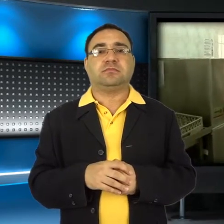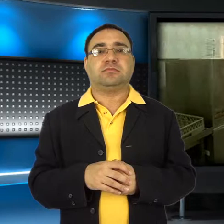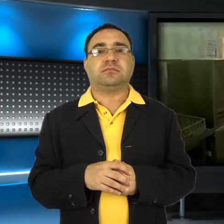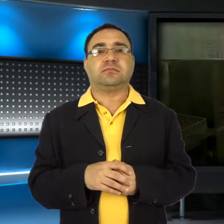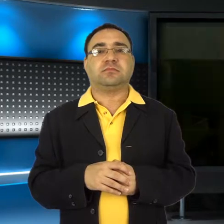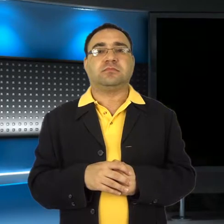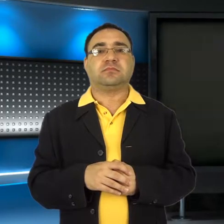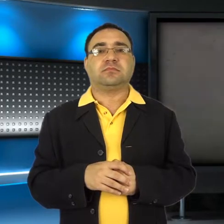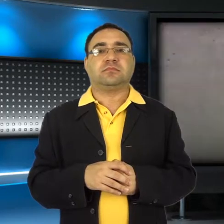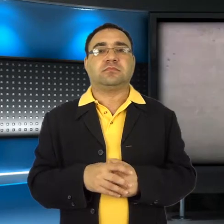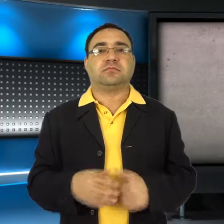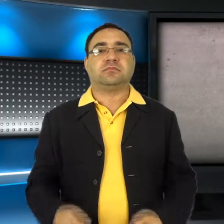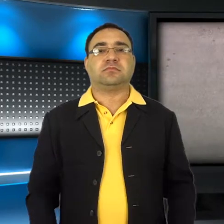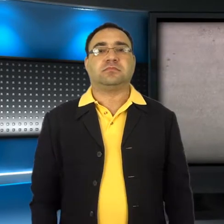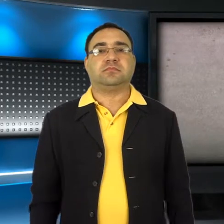potrzebujących.